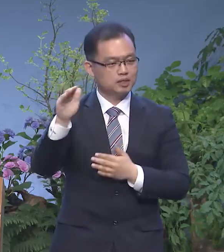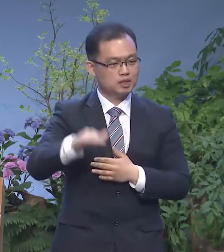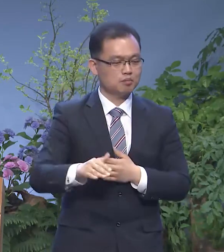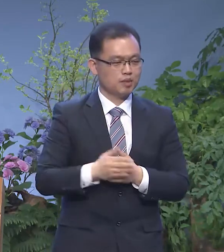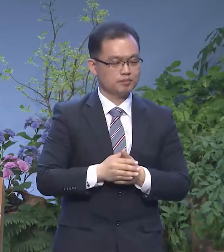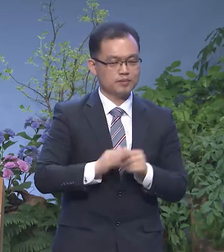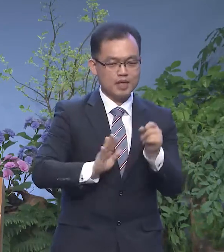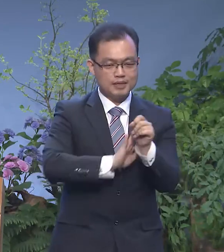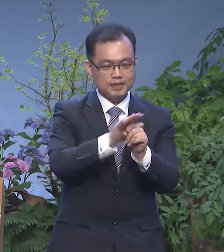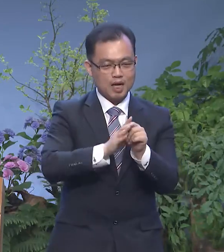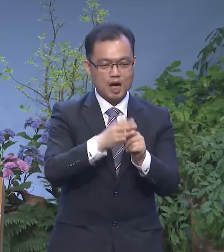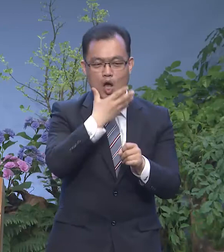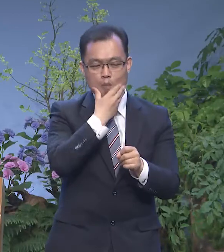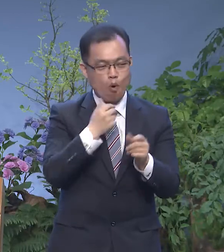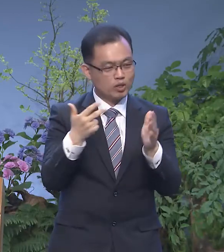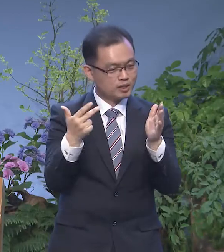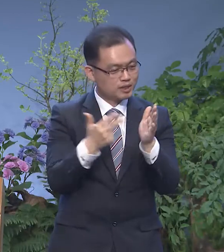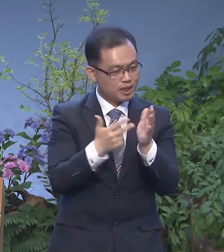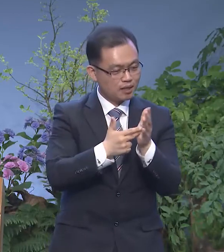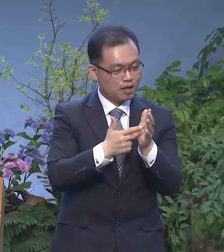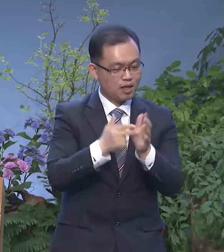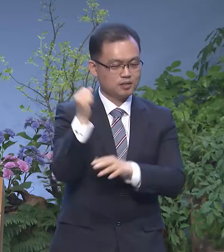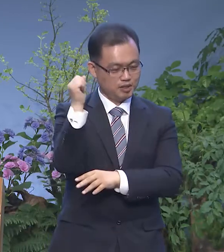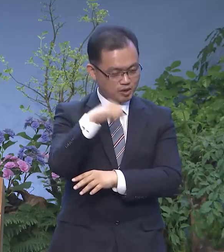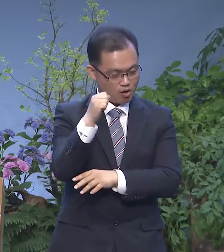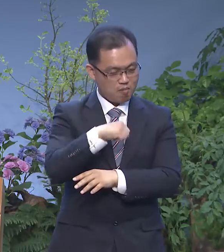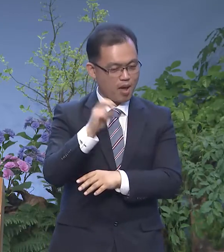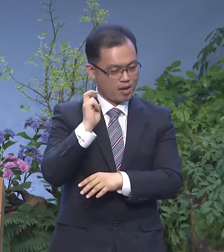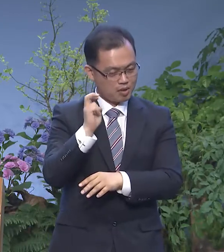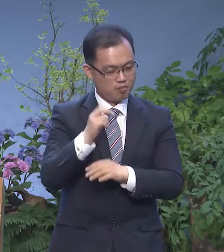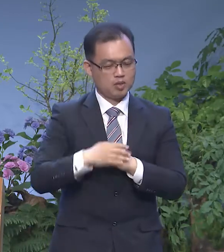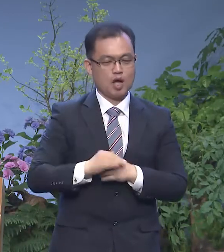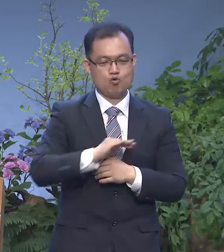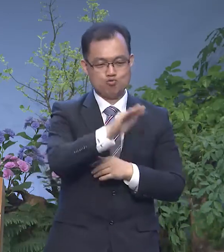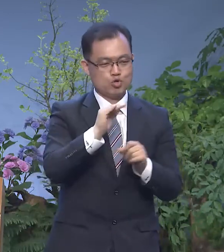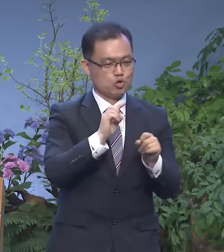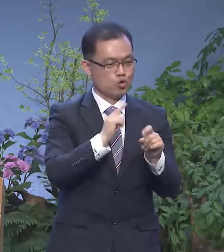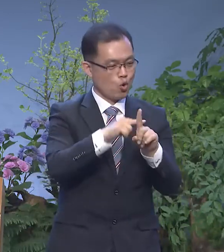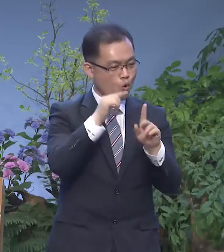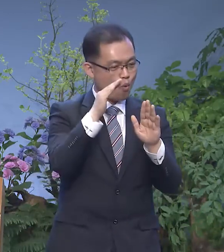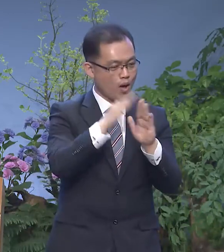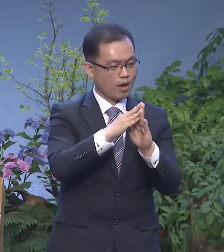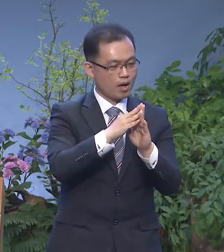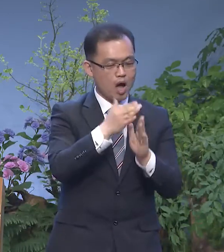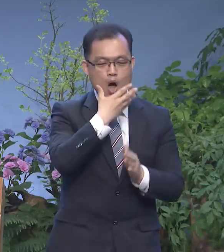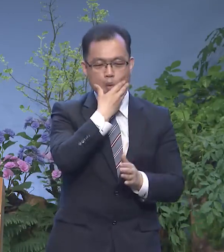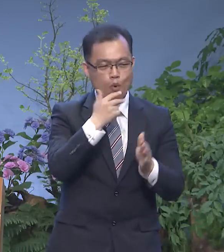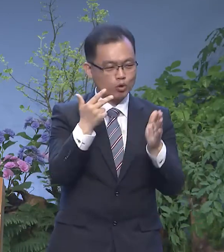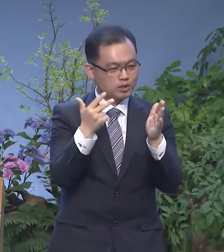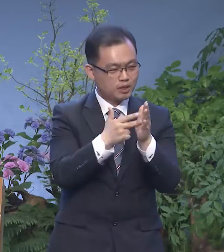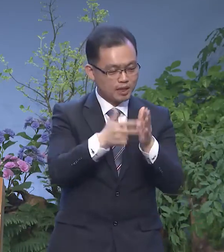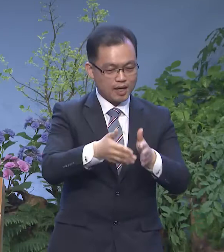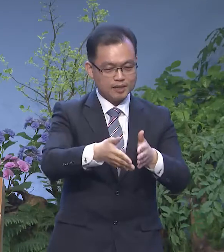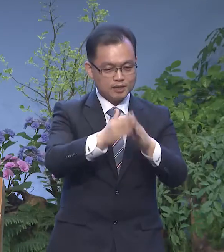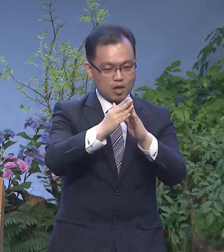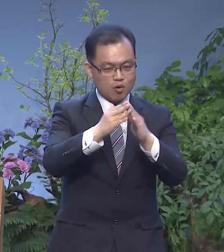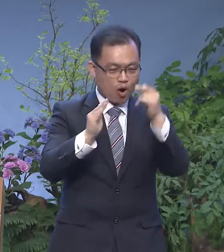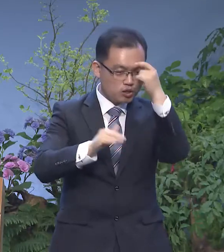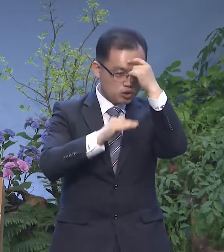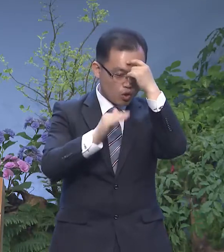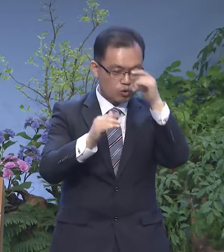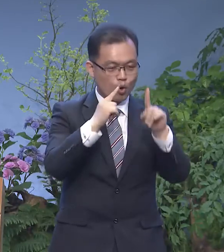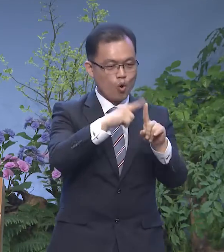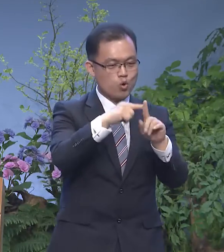복지재단이 그 열매가 아닌가라고 생각이 되어집니다 우리 교회가 복지재단을 세워서 우리 성도들과 우리